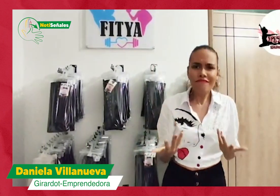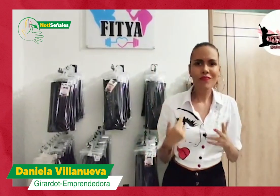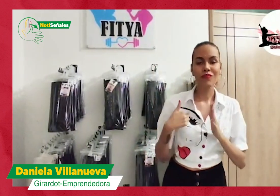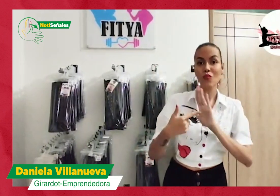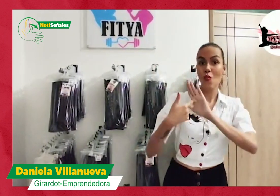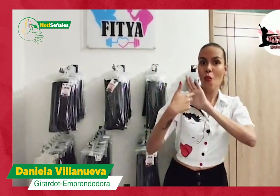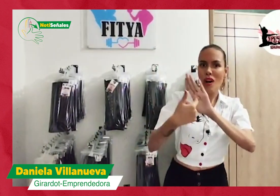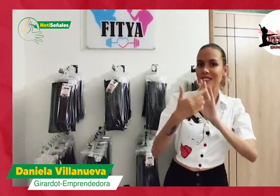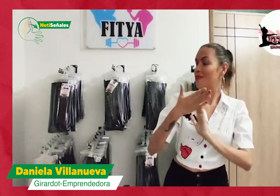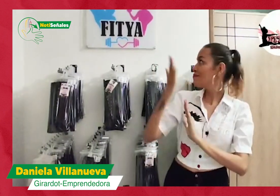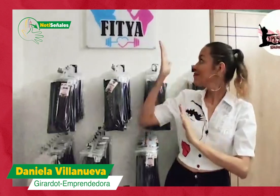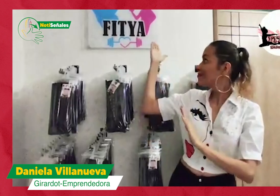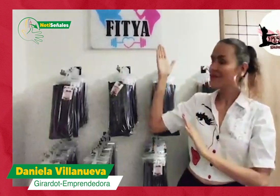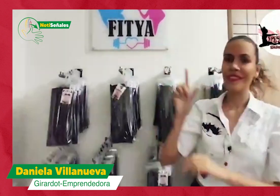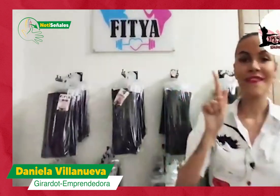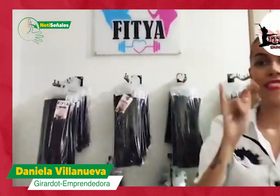a Fidya.